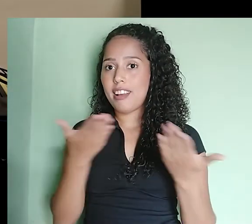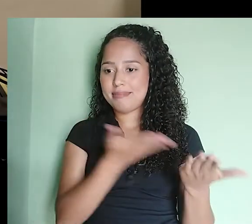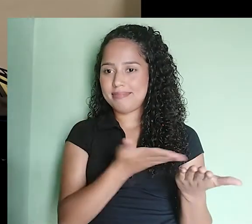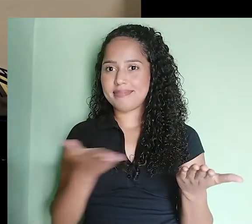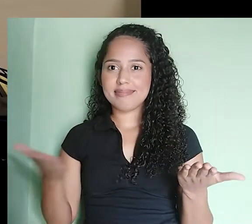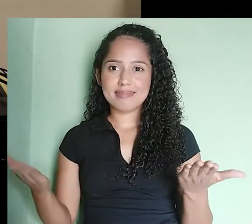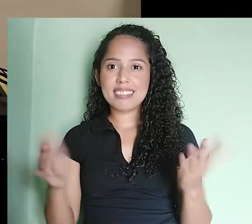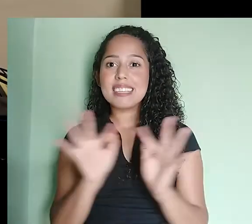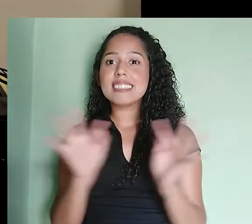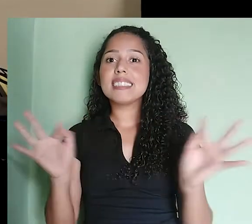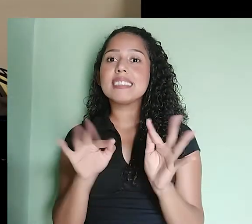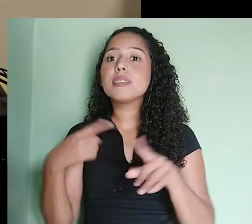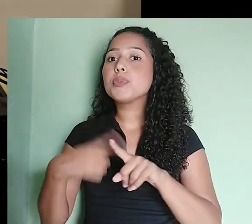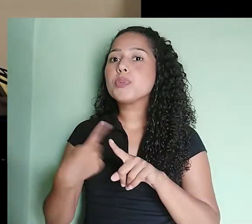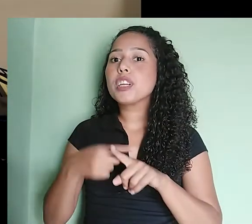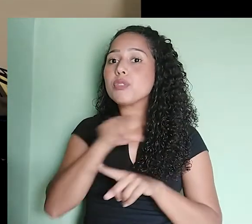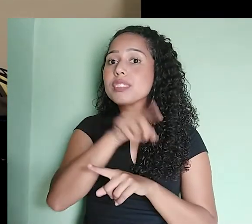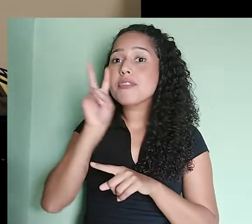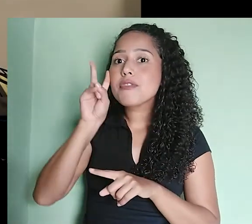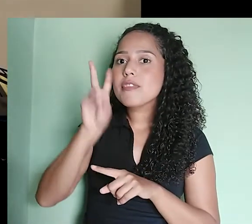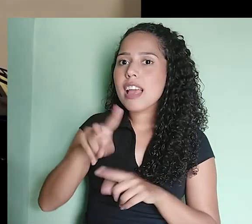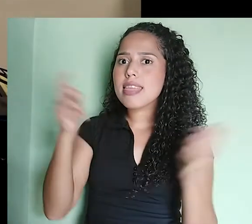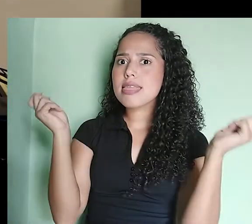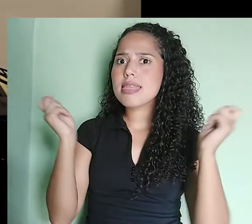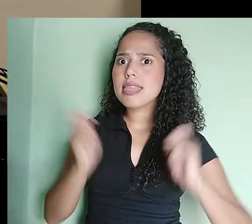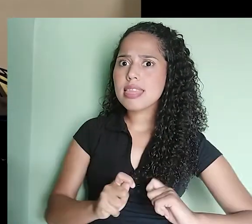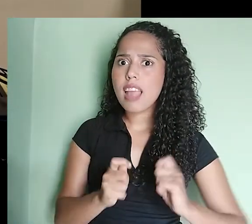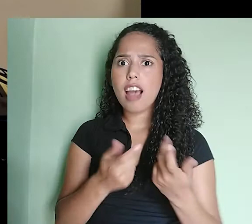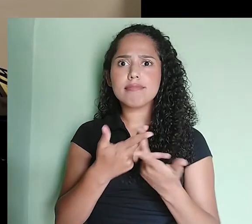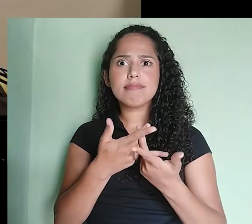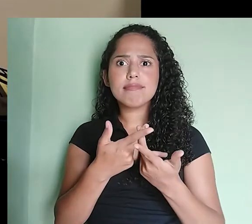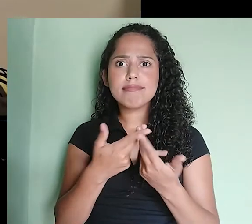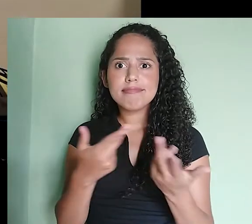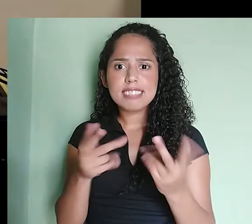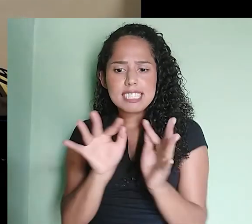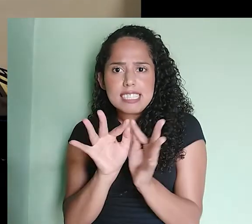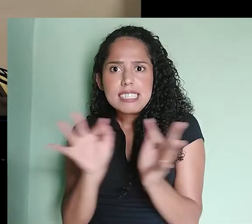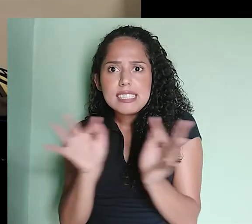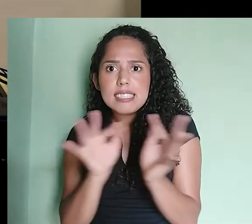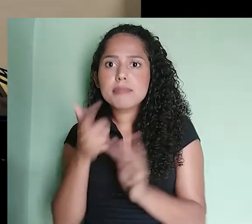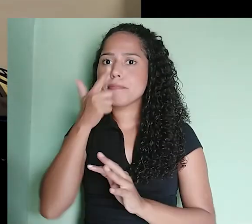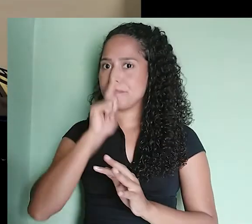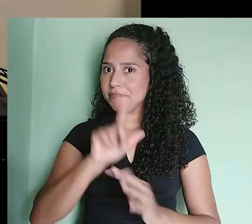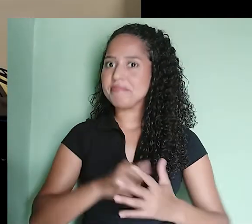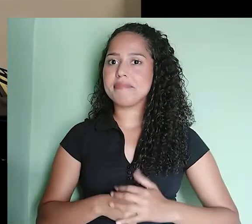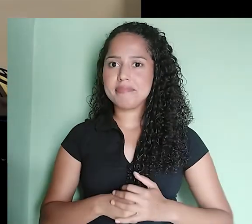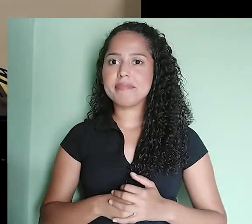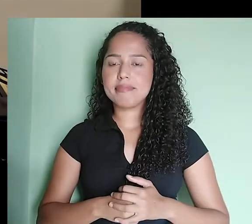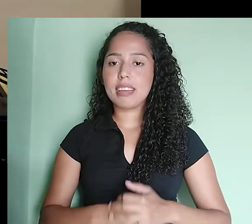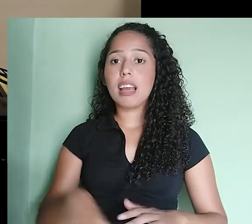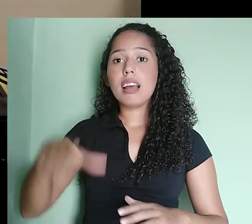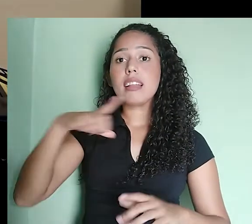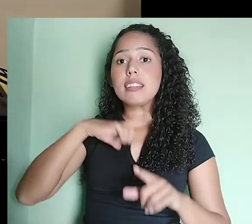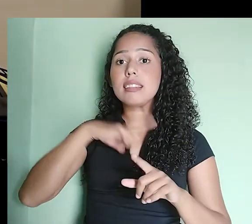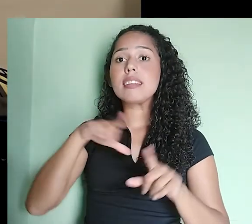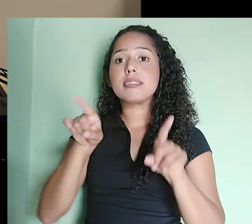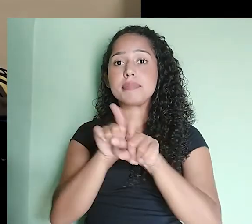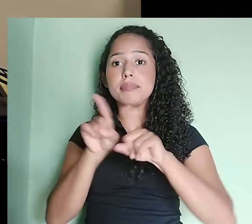é possível trabalhar com música com poucos recursos. Eu tenho aqui um microfone, um condensador. Poderia ser um microfone mais simples.